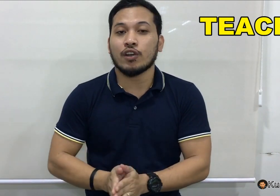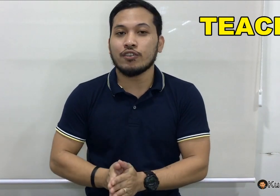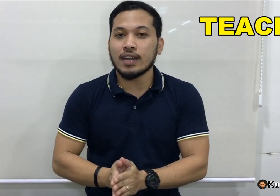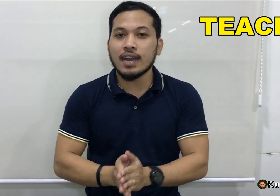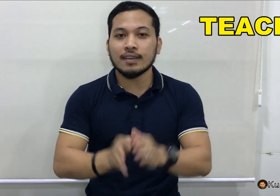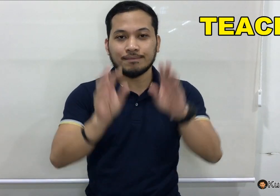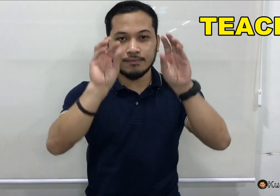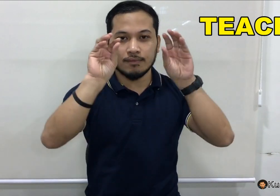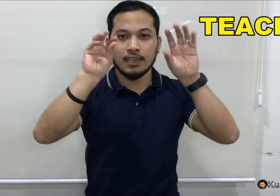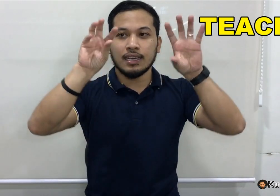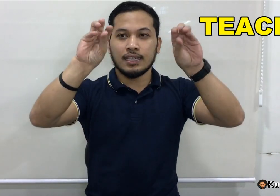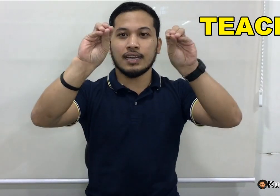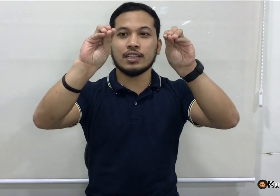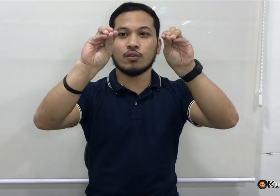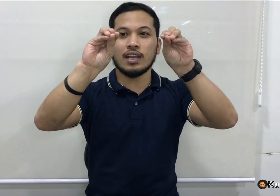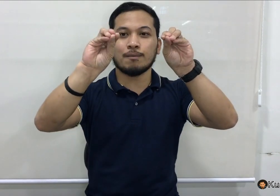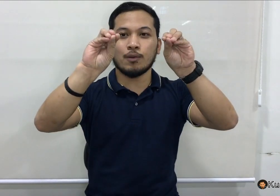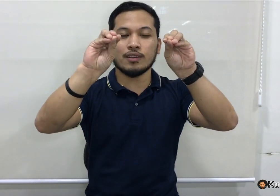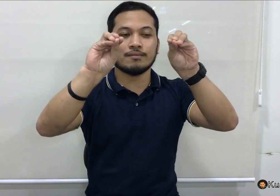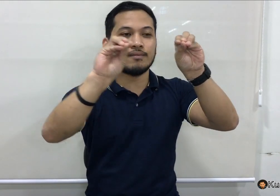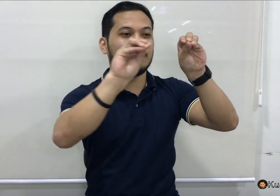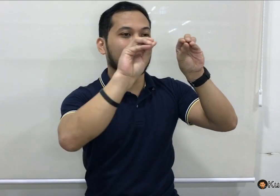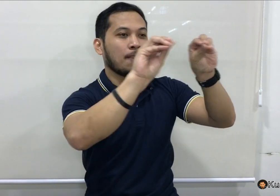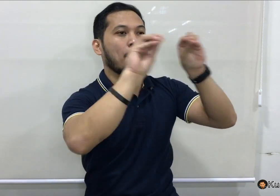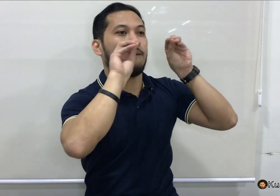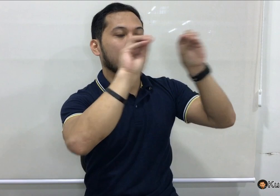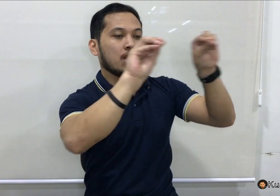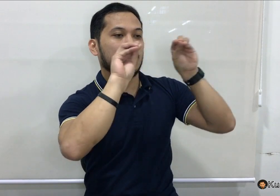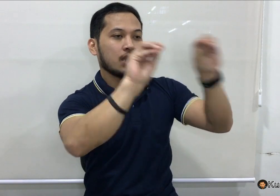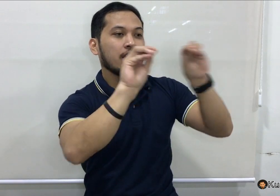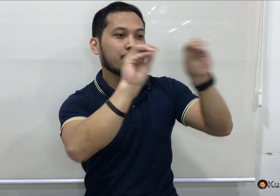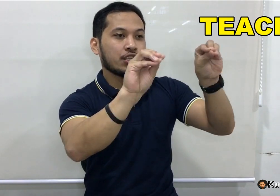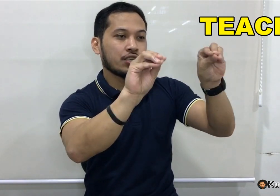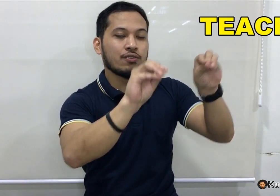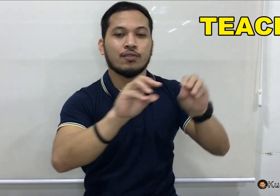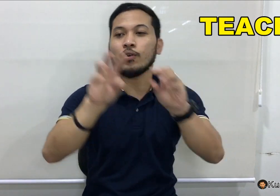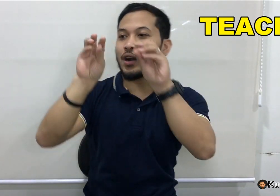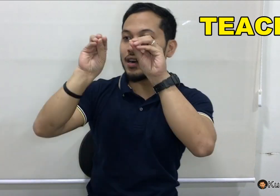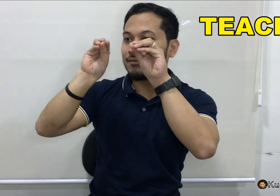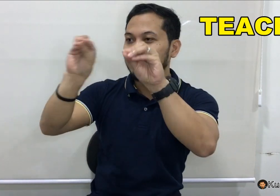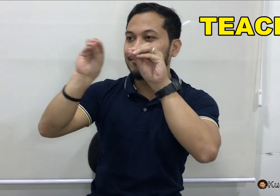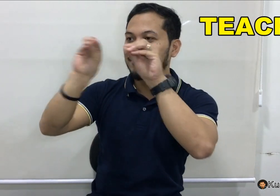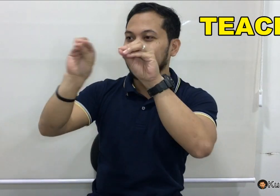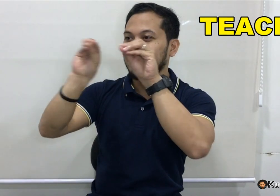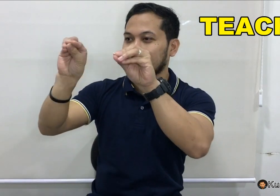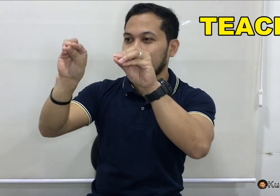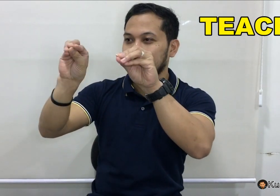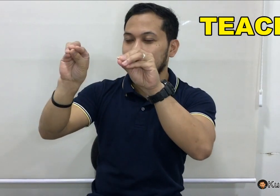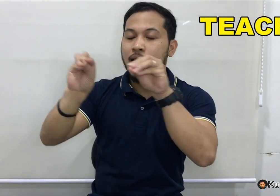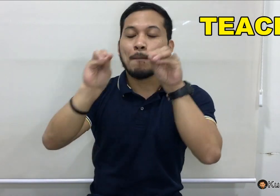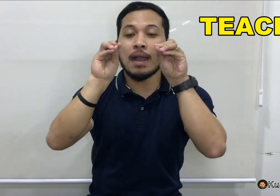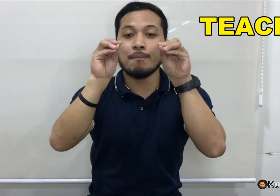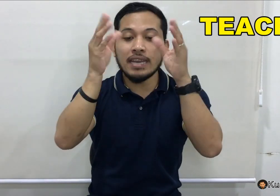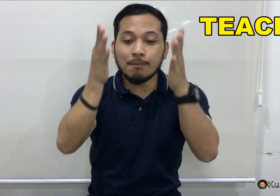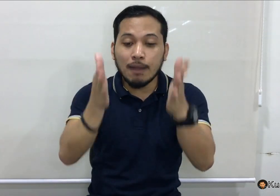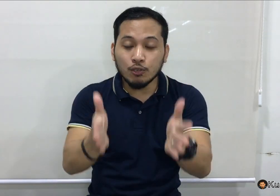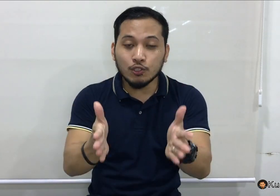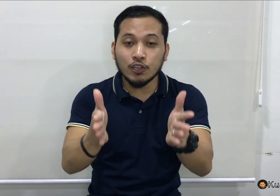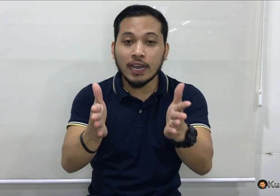O, ayun na nga. Haga to ka lang po. Teach. Or, teach. Pag binabamos to na